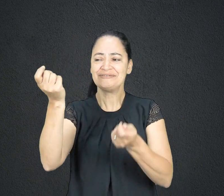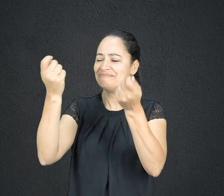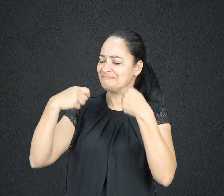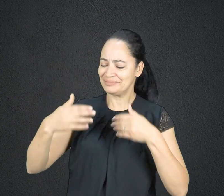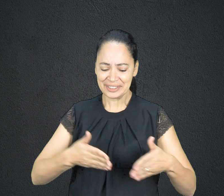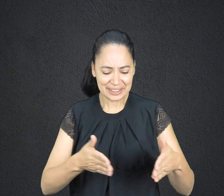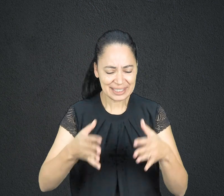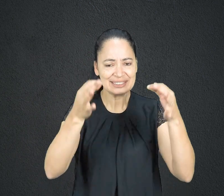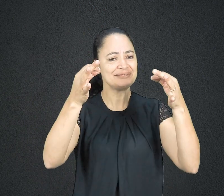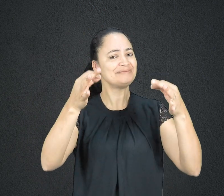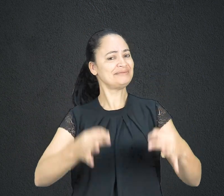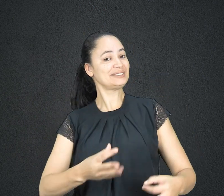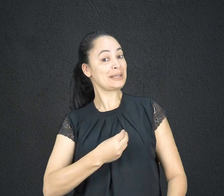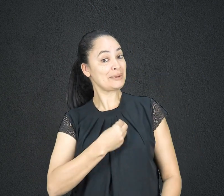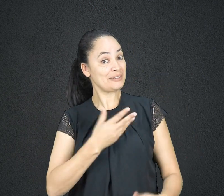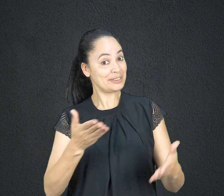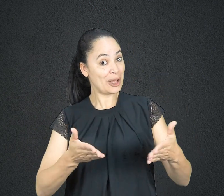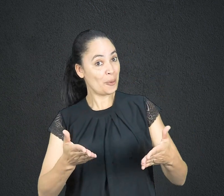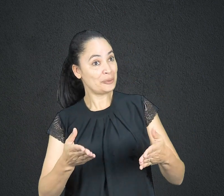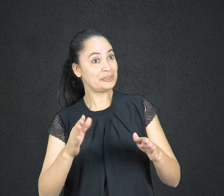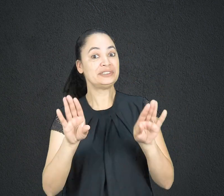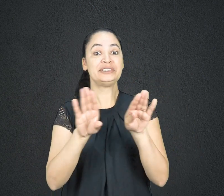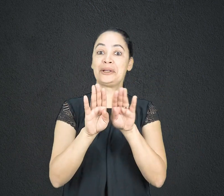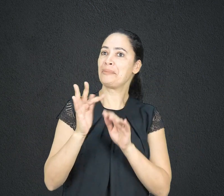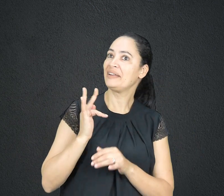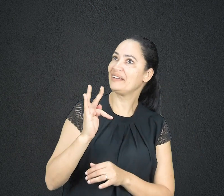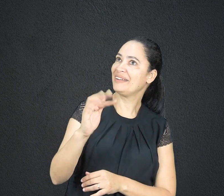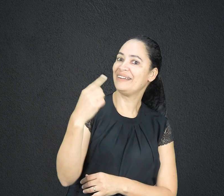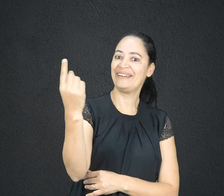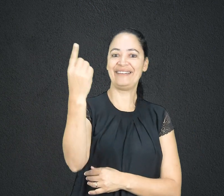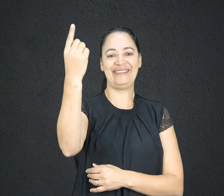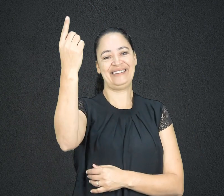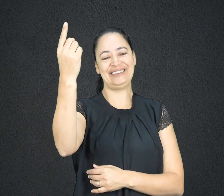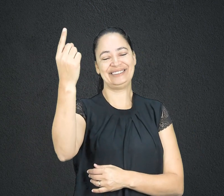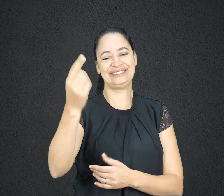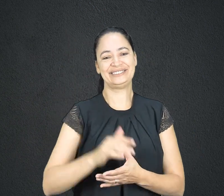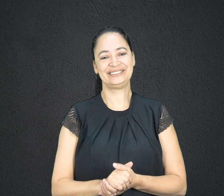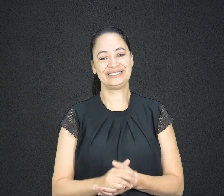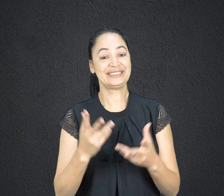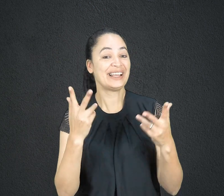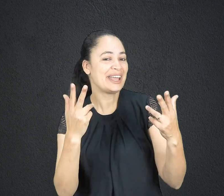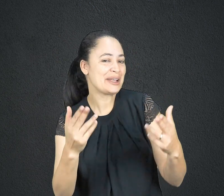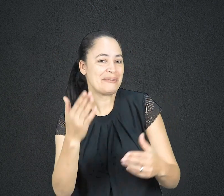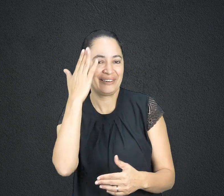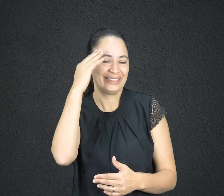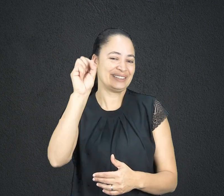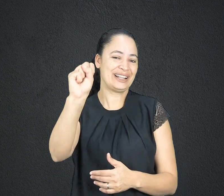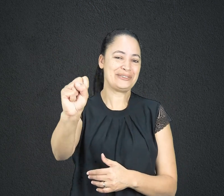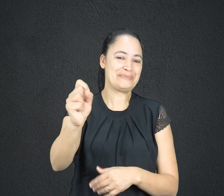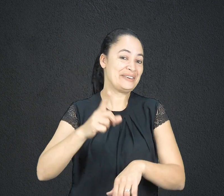e eterna? Assim como nos dias de Salomão e em todos os tempos, Deus continua sendo a fonte da